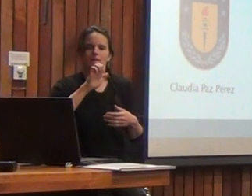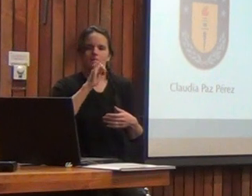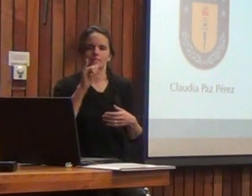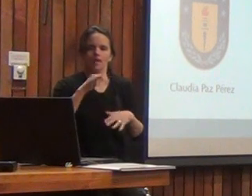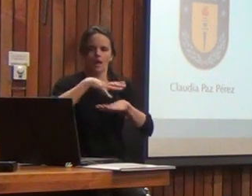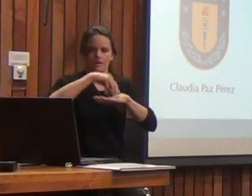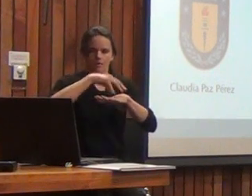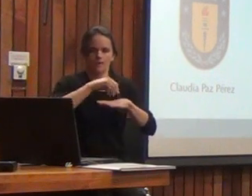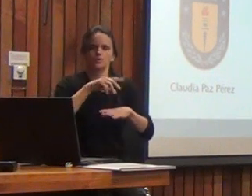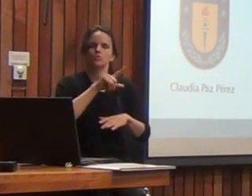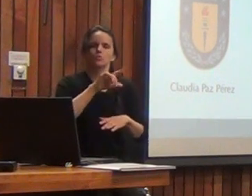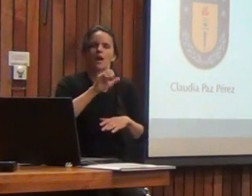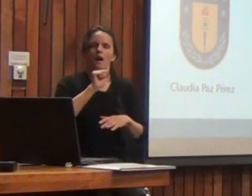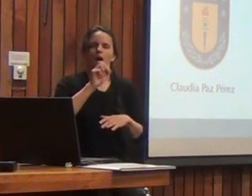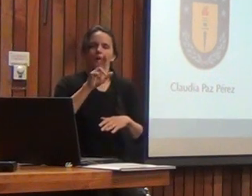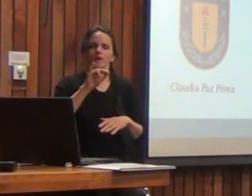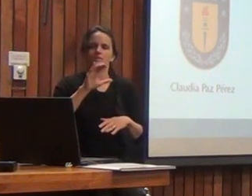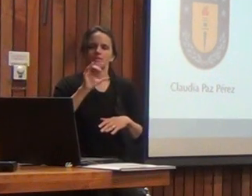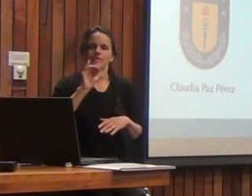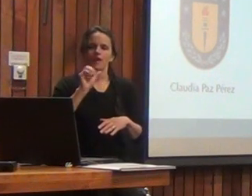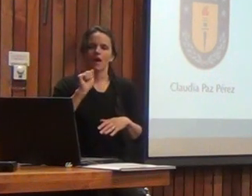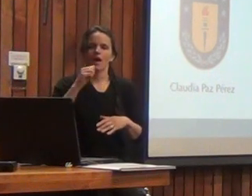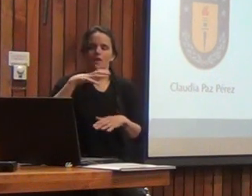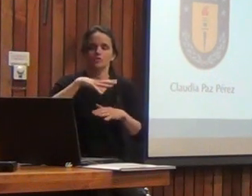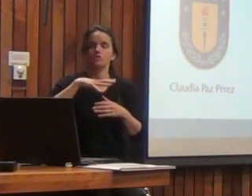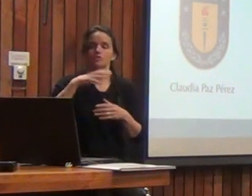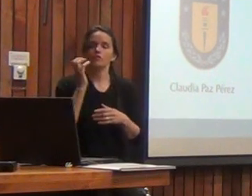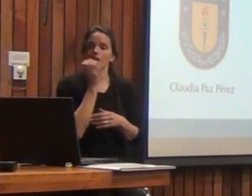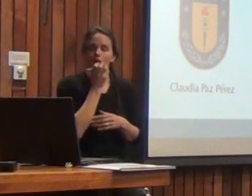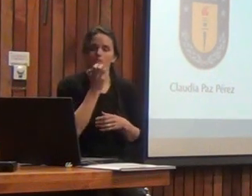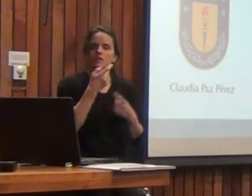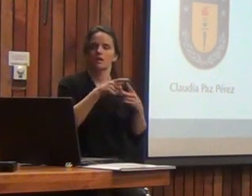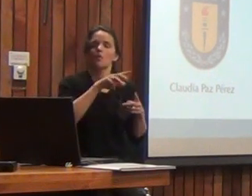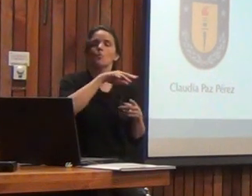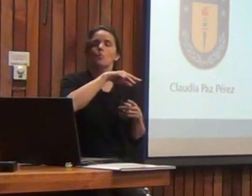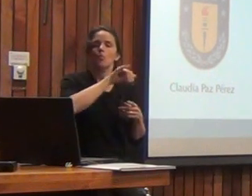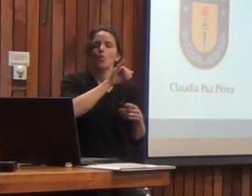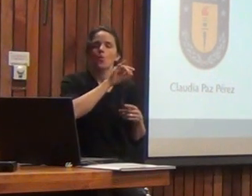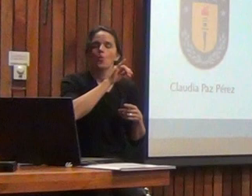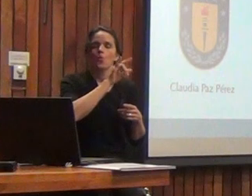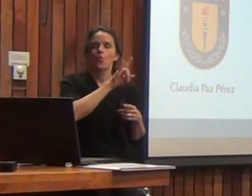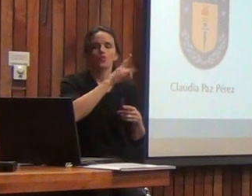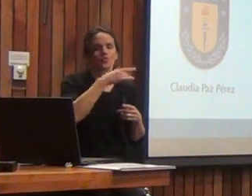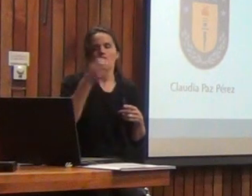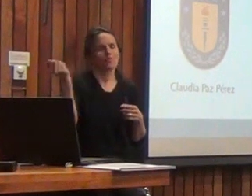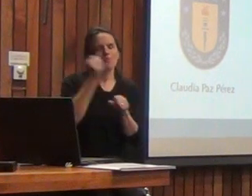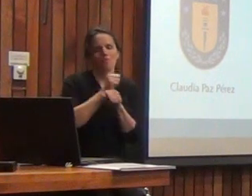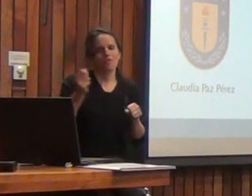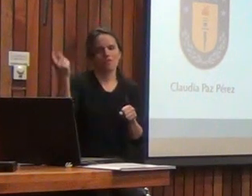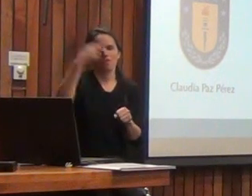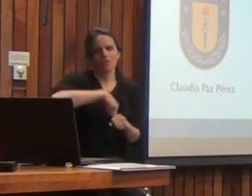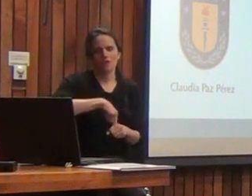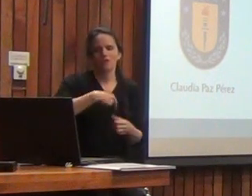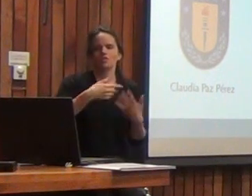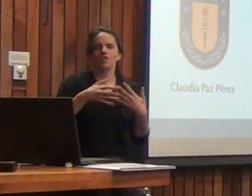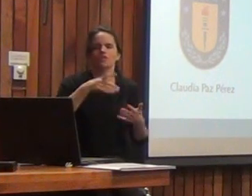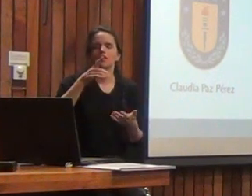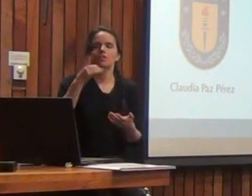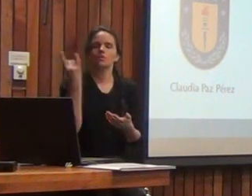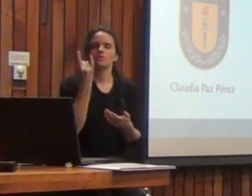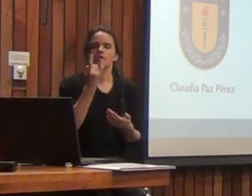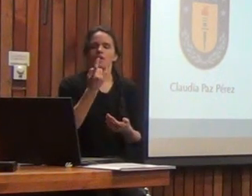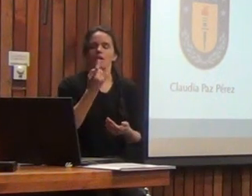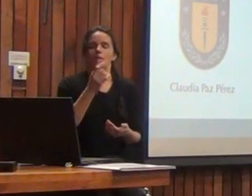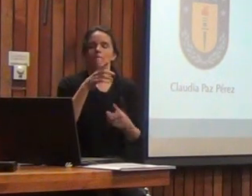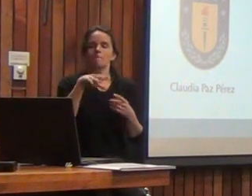Arica, Susana Arancibia, de Antofagasta, María Teresa Muñoz, que no pudo venir, la